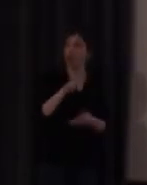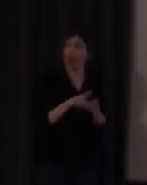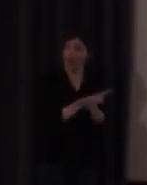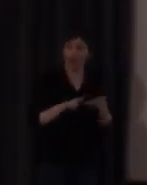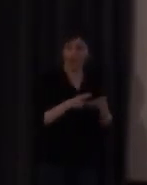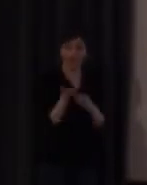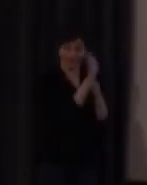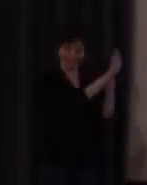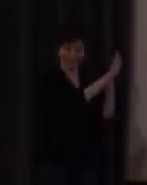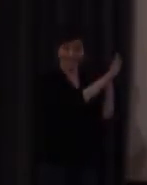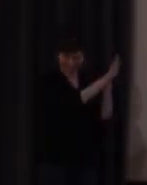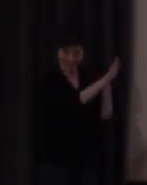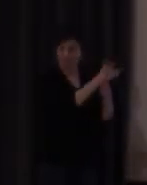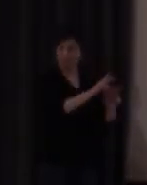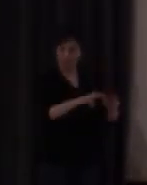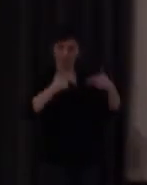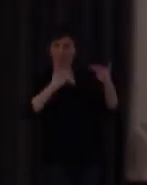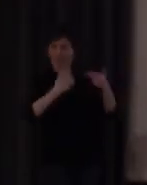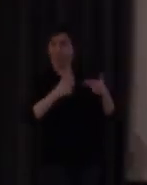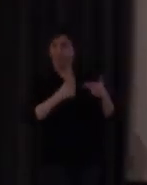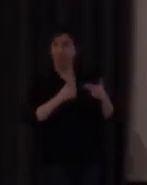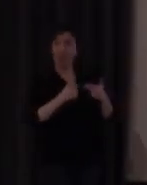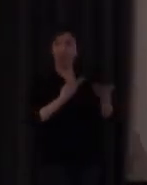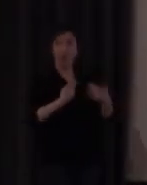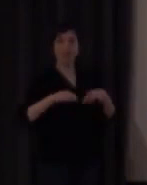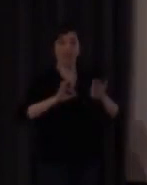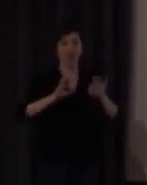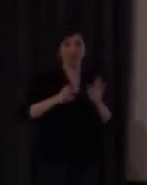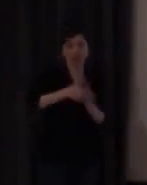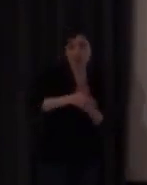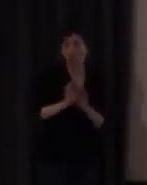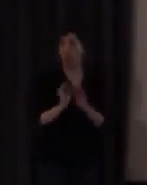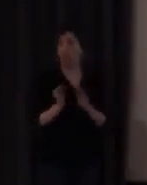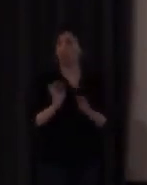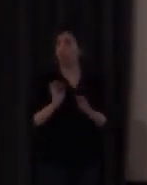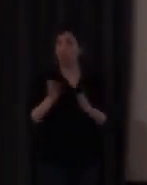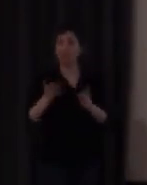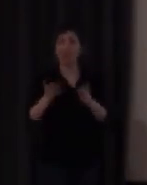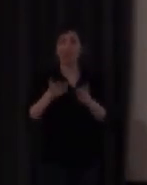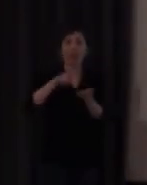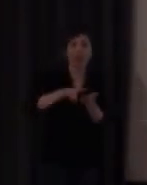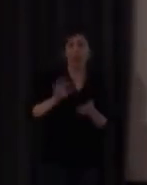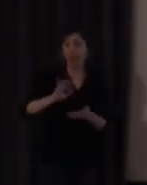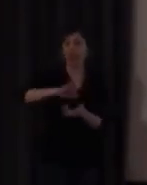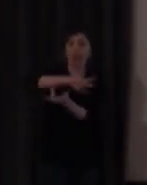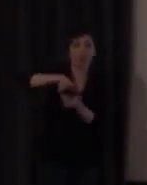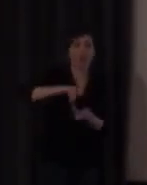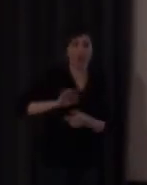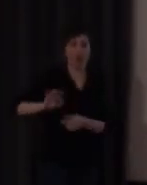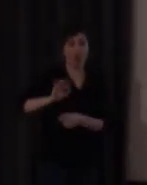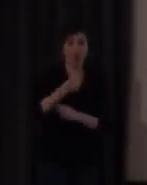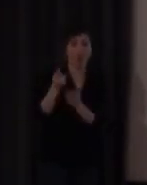docencia en esta lengua lo que soy es especialista en mi materia matemáticas en lengua en geografía historia en dibujo